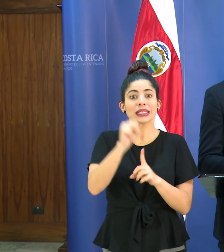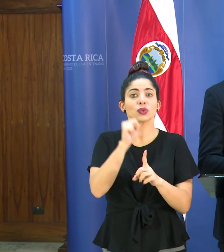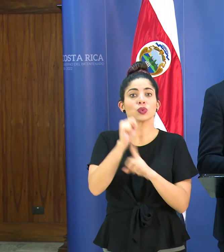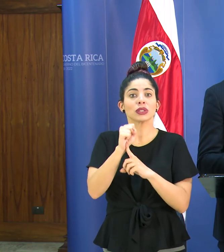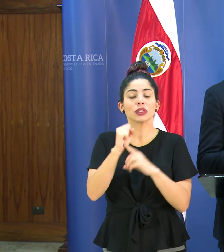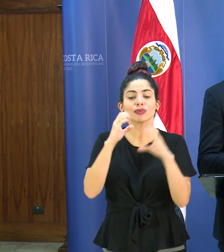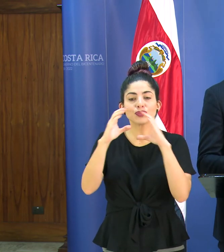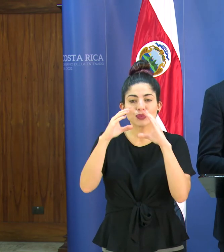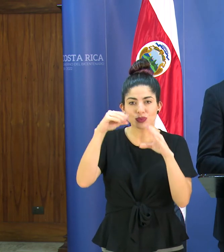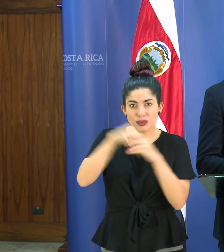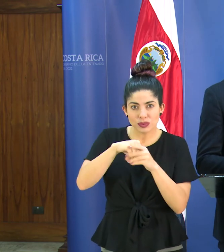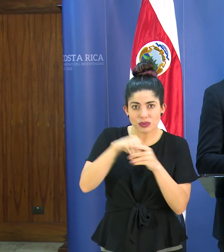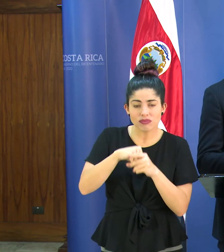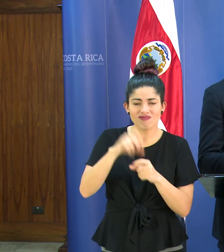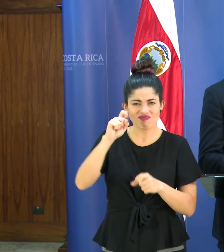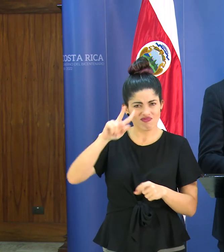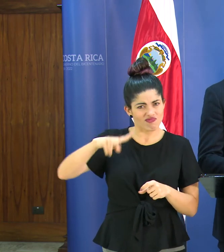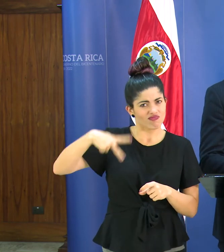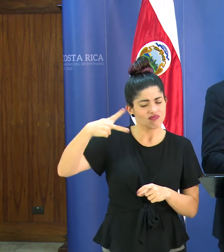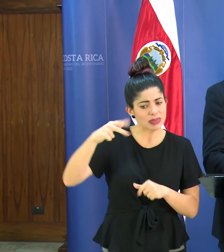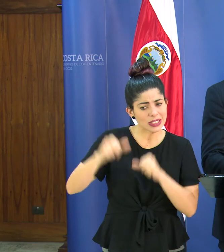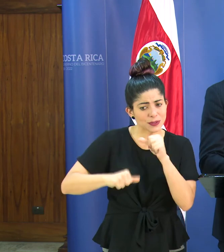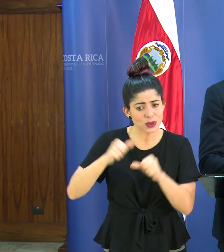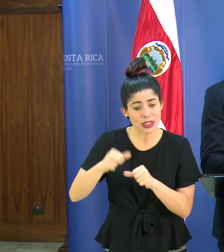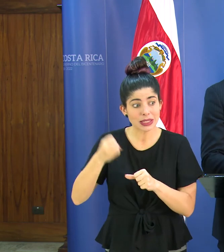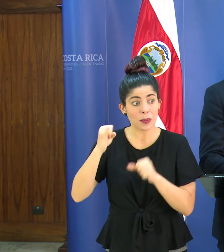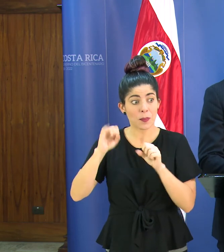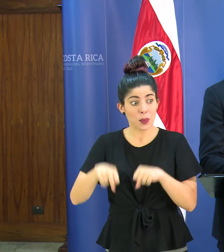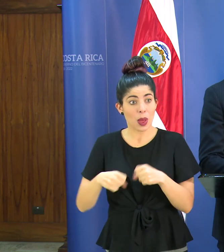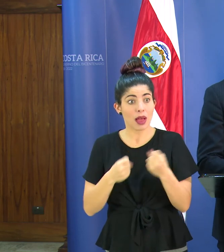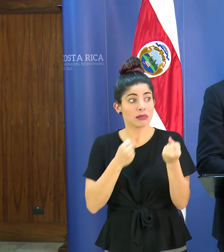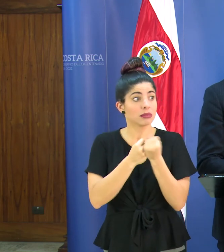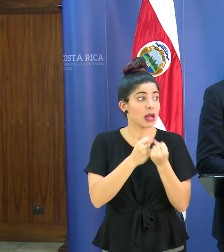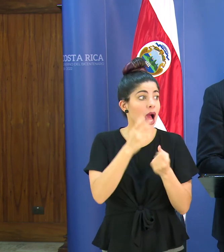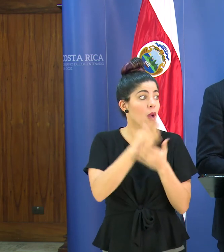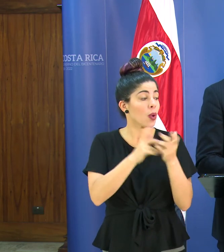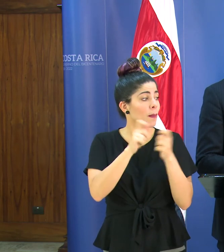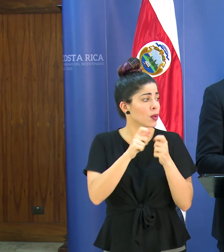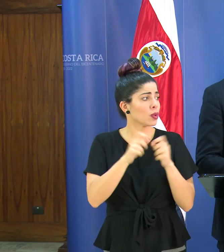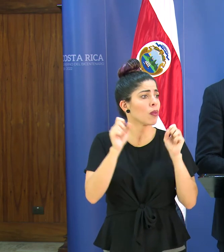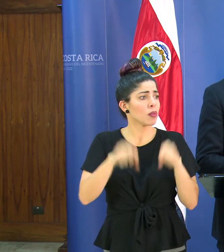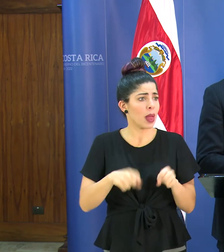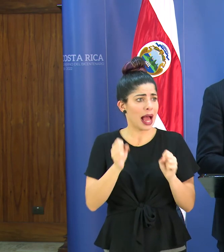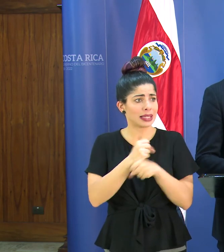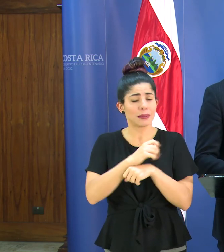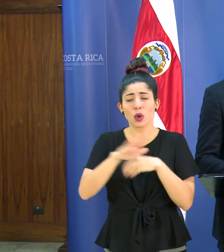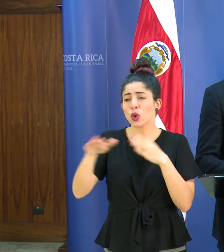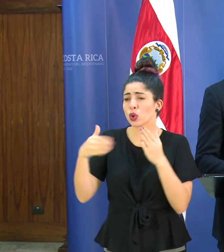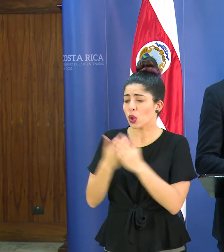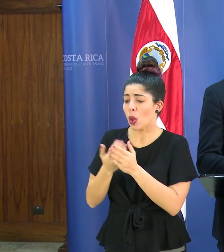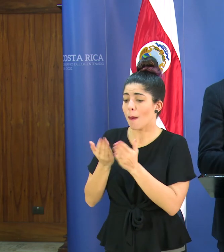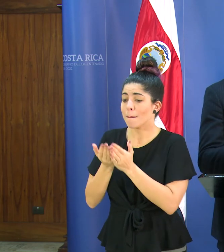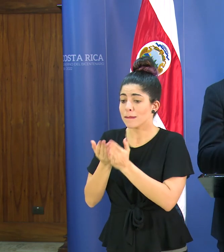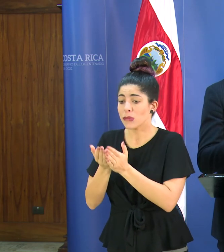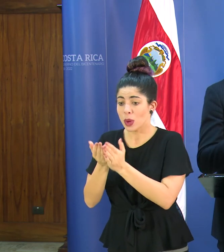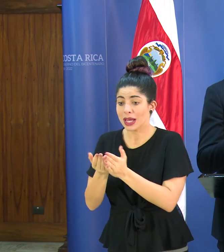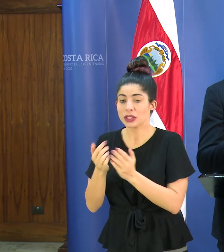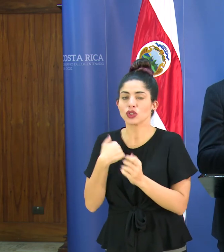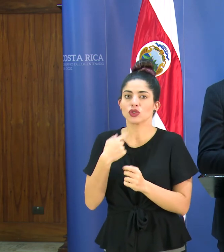es una situación de comunicación interna reforzar y obviamente si podemos fortalecer algunos aspectos se puede hacer pero todos los puertos y